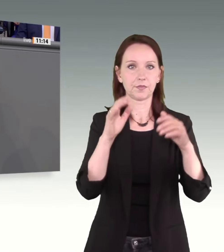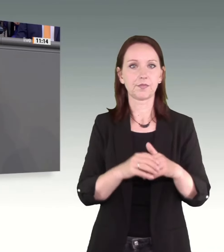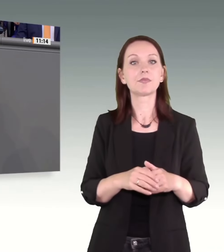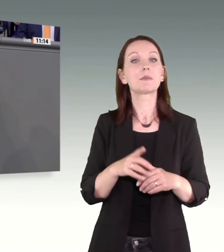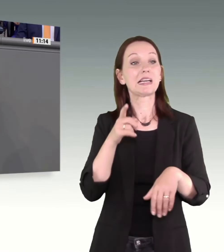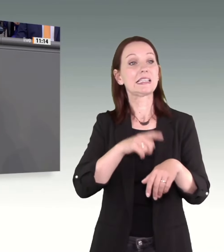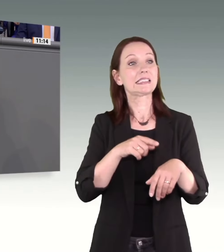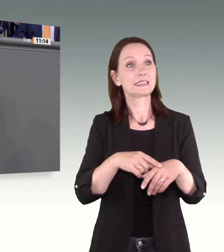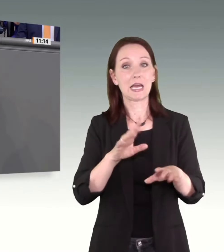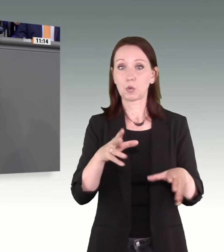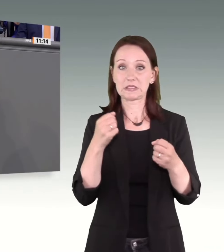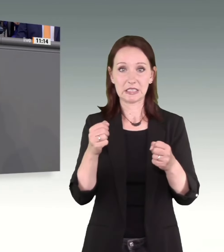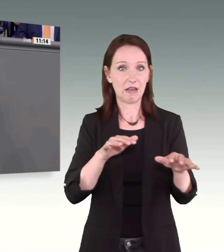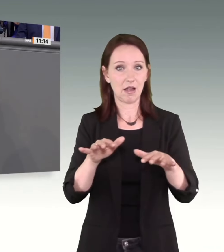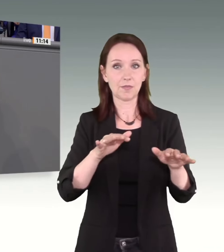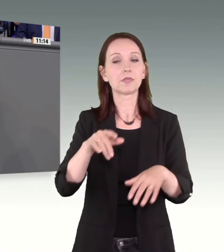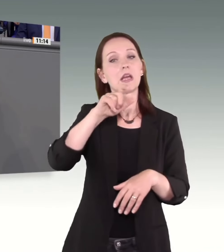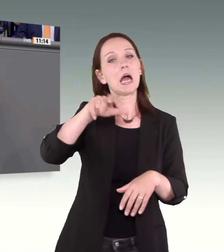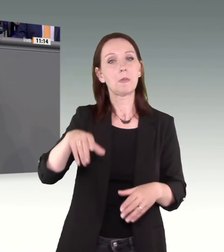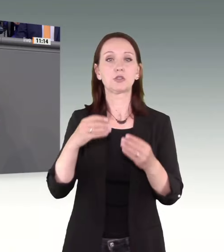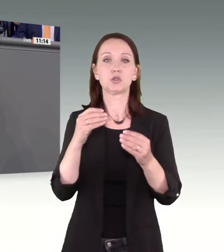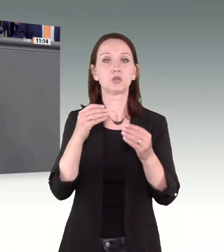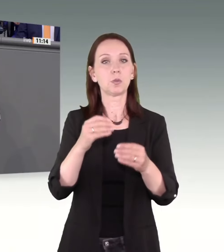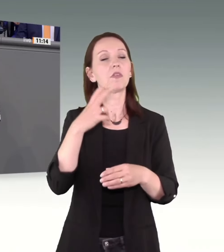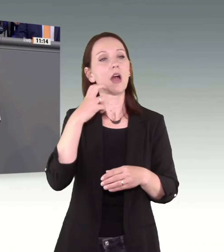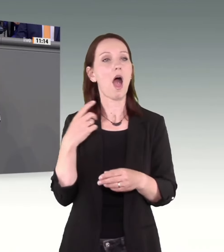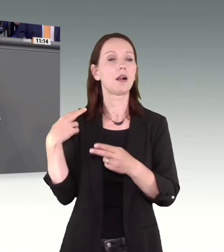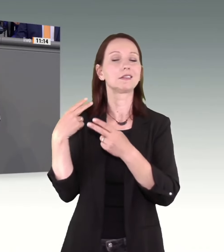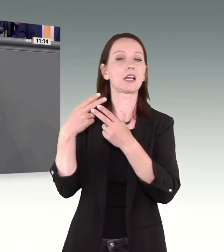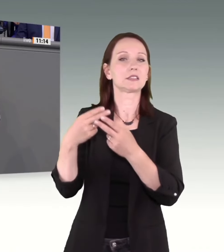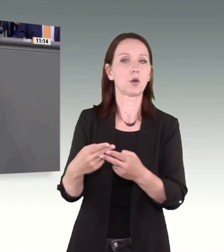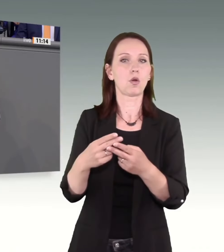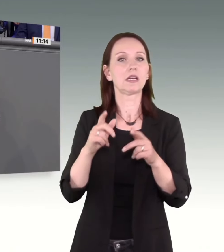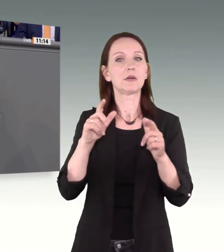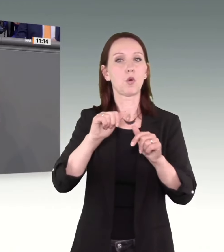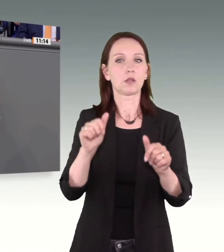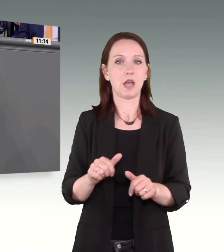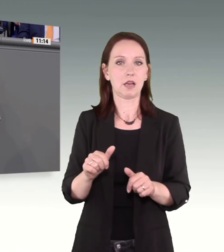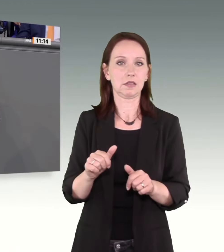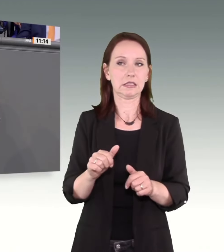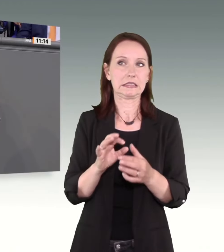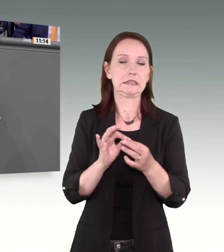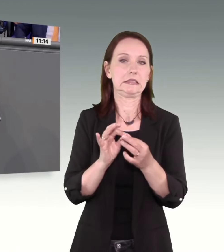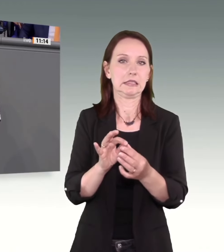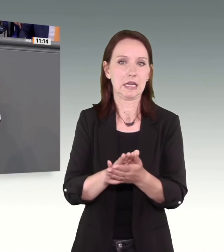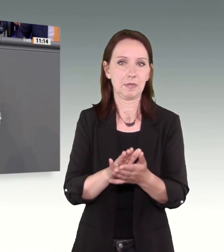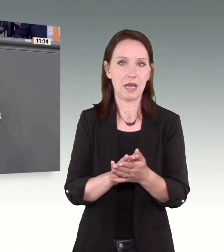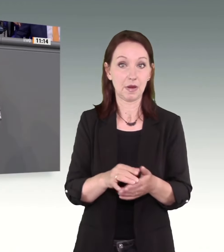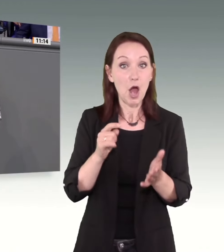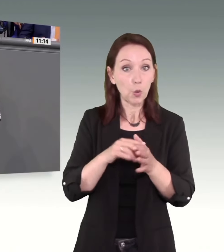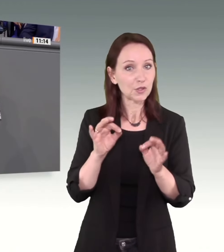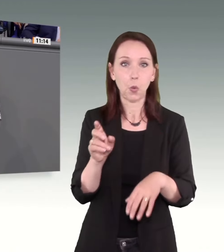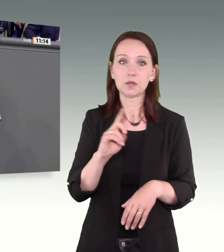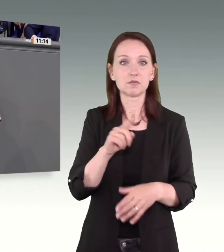Gesellschaftsmodelle, nicht weil die gut waren, sondern weil sie geübt sind. Als Therapeutin habe ich oft erlebt, je dominanter jemand